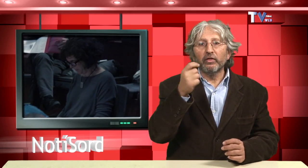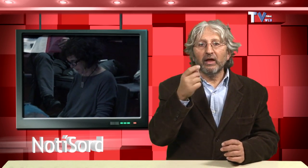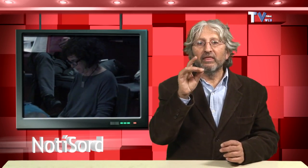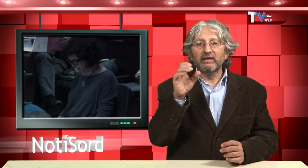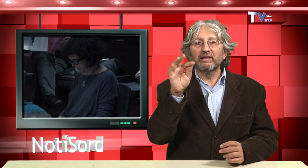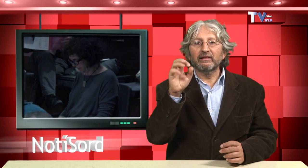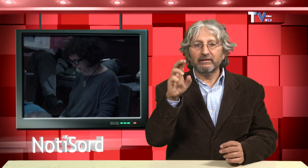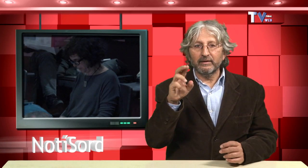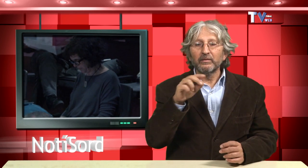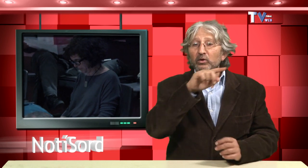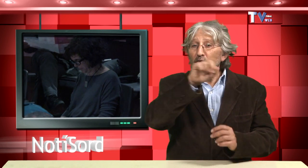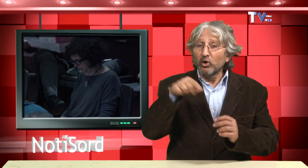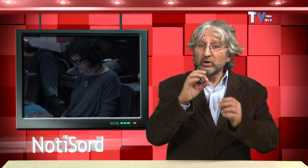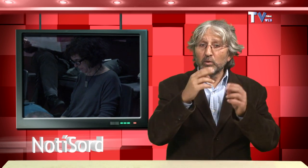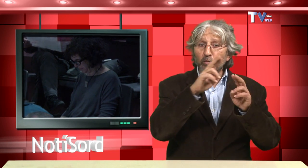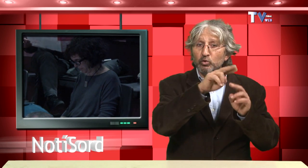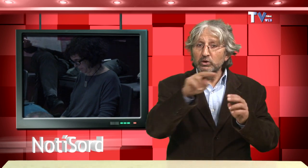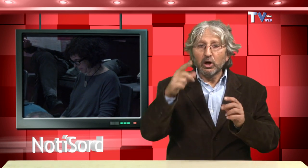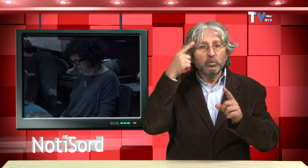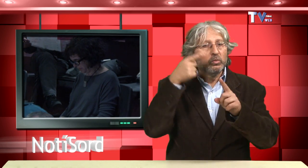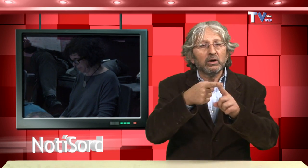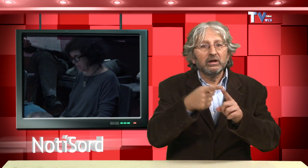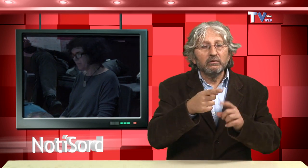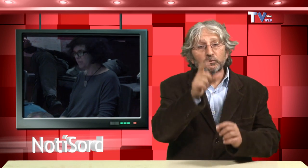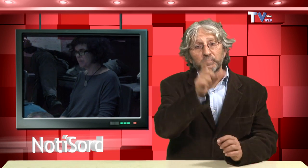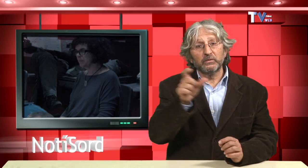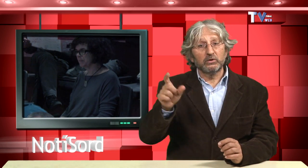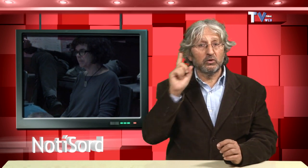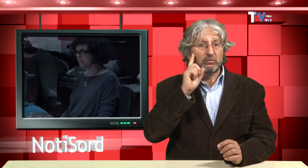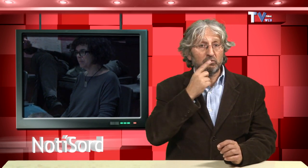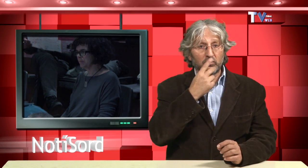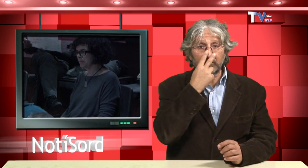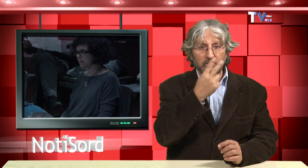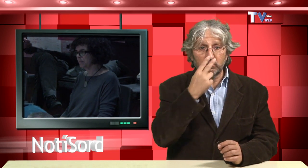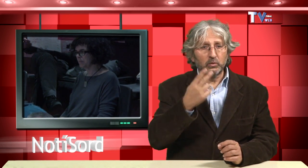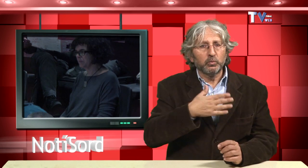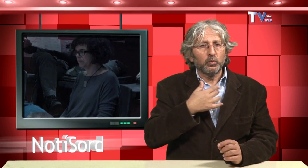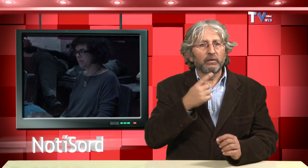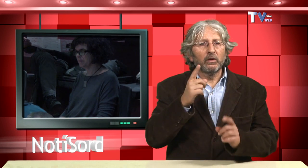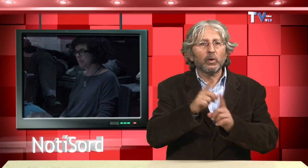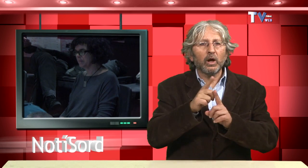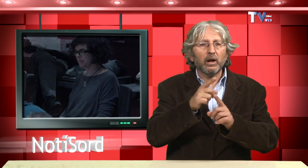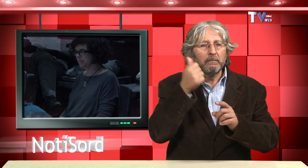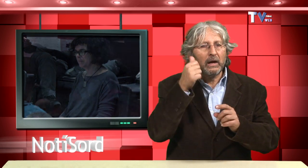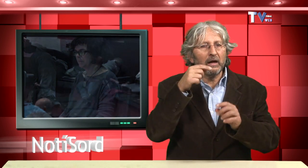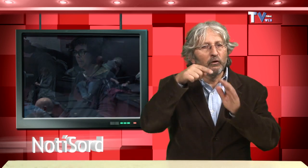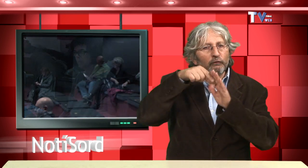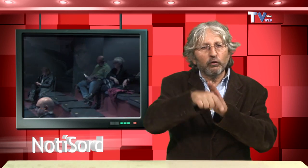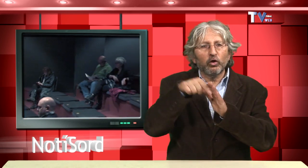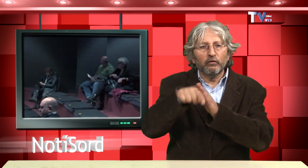amb l'objectiu que els visitants sorts puguin conèixer l'essència d'aquests espais. A més, és una bona oportunitat per